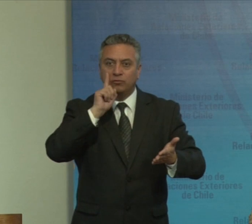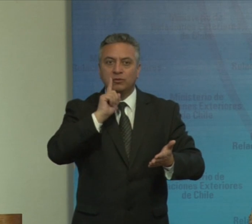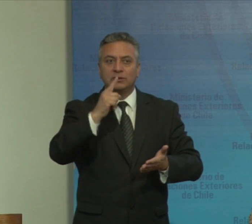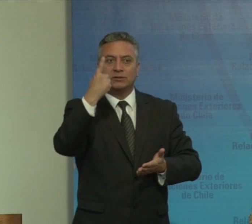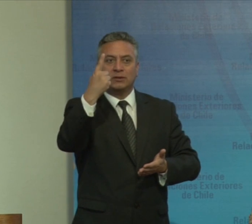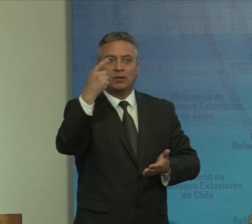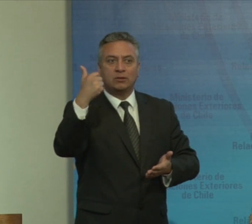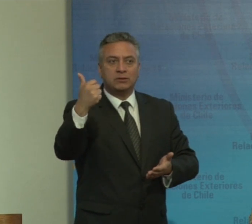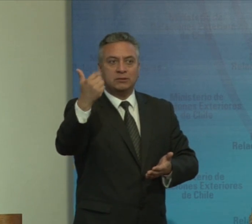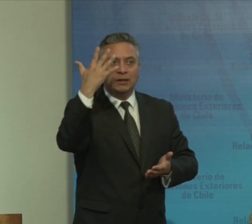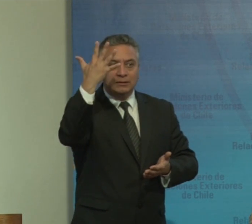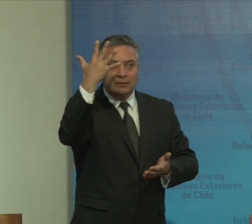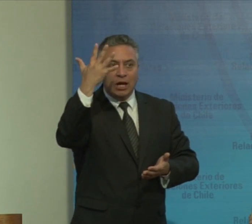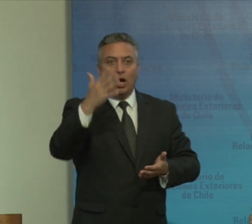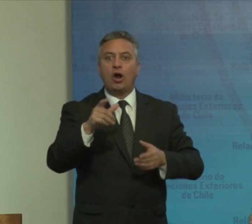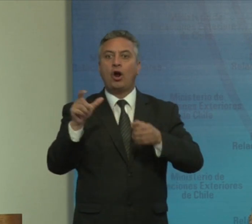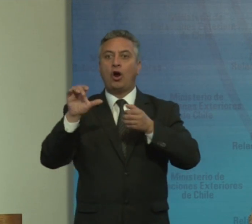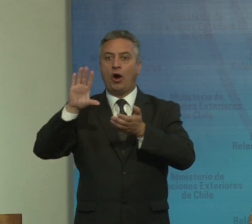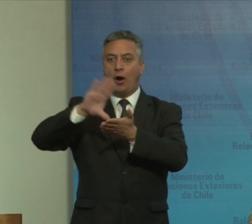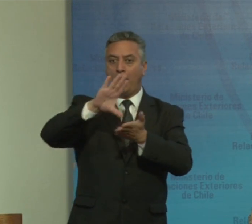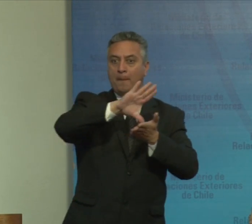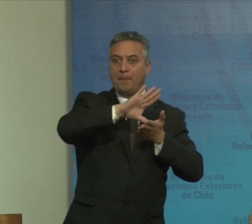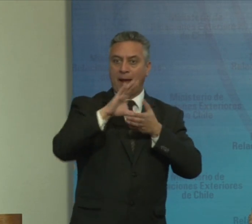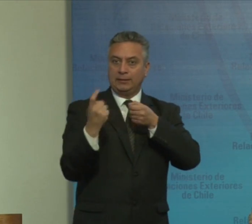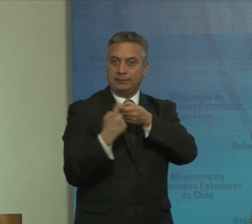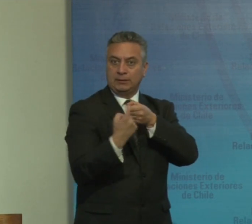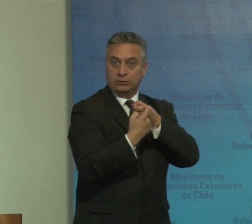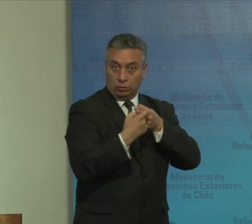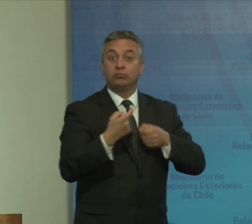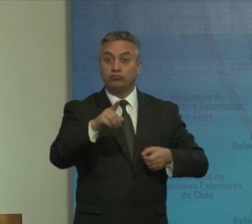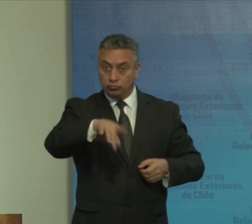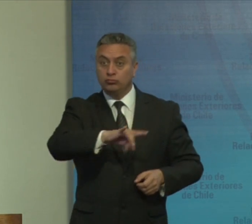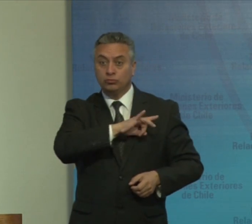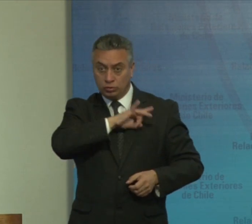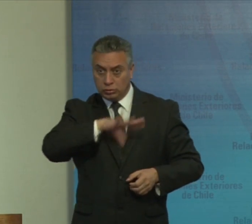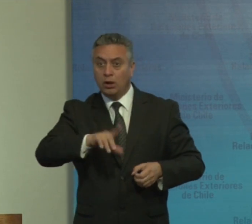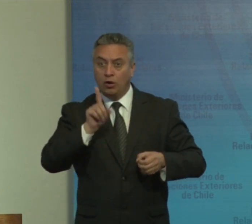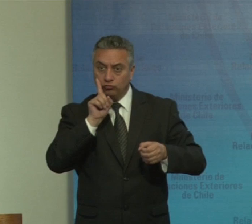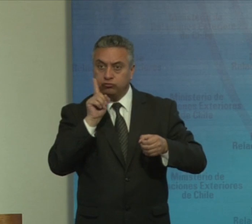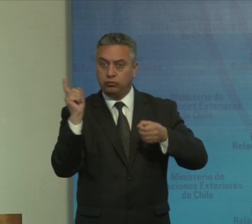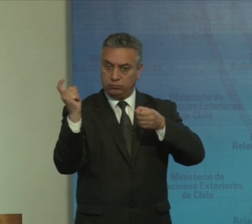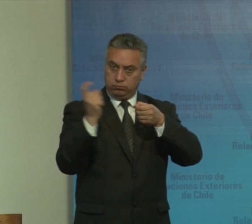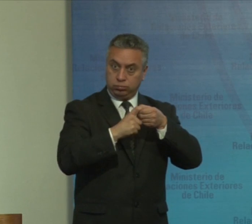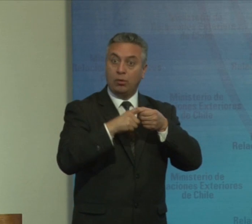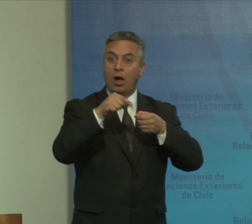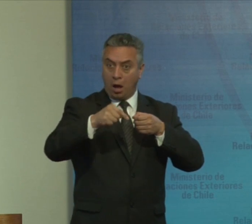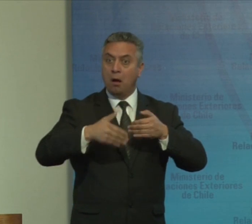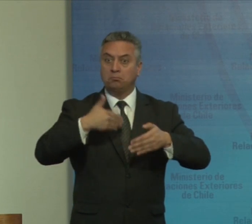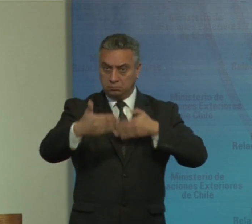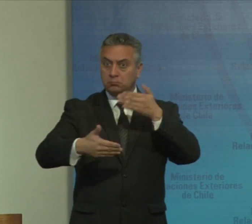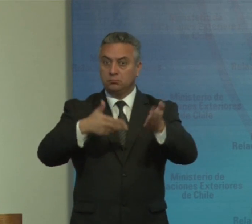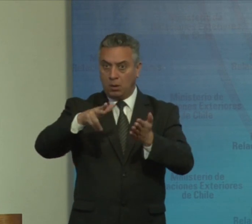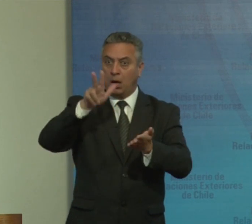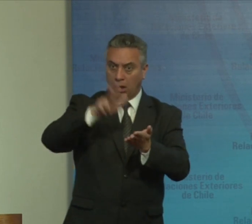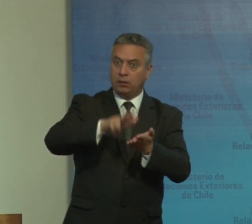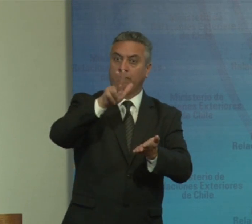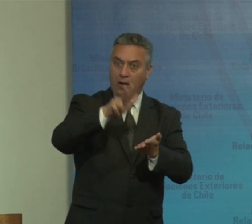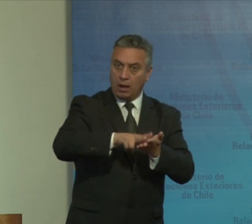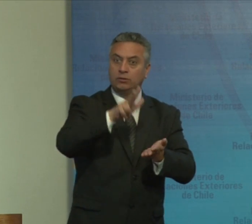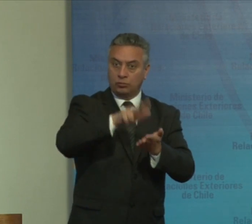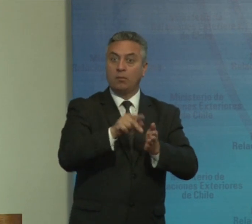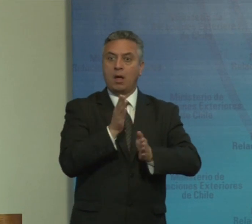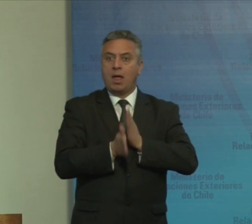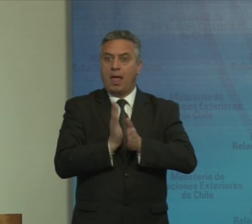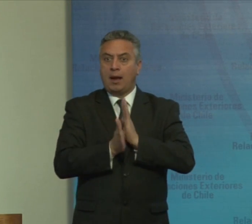165 estados partes incluyendo Chile y avanzaron ratificaciones como ya se mencionó más